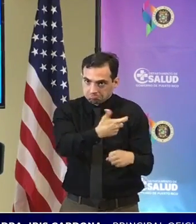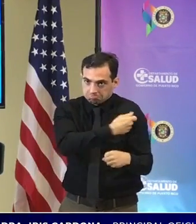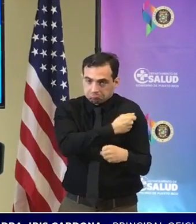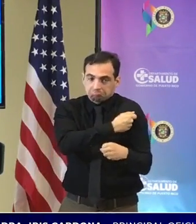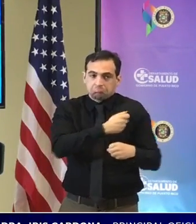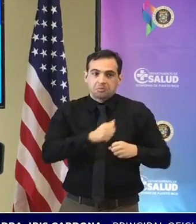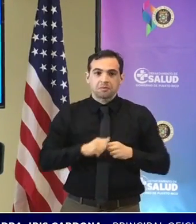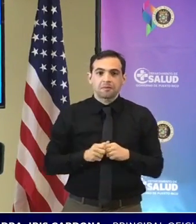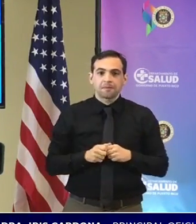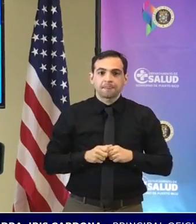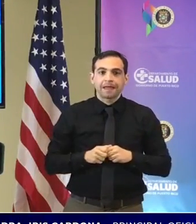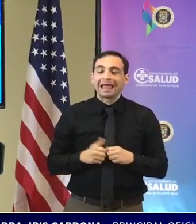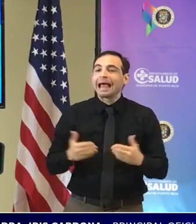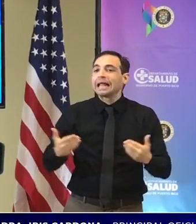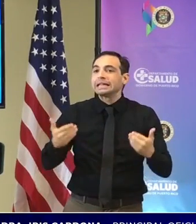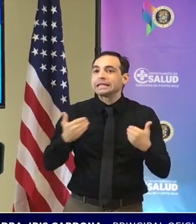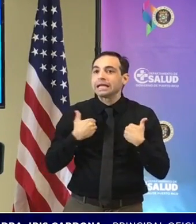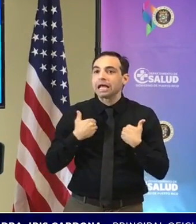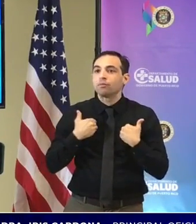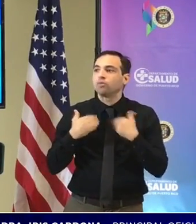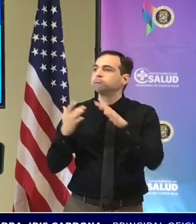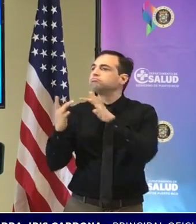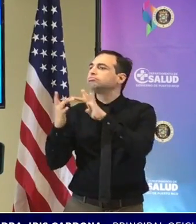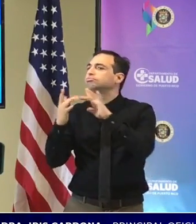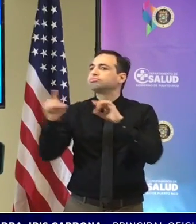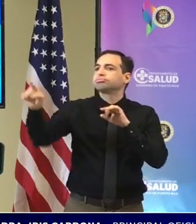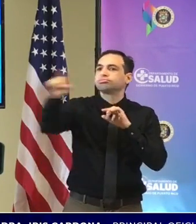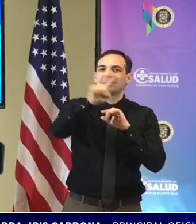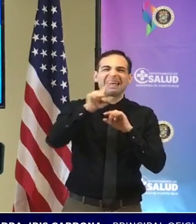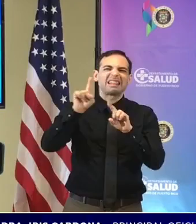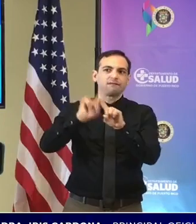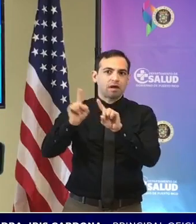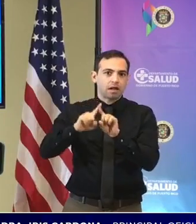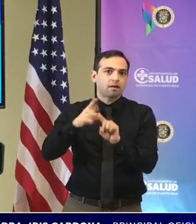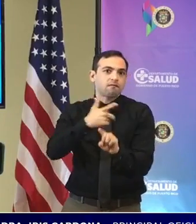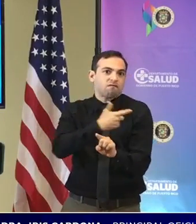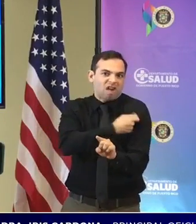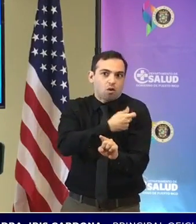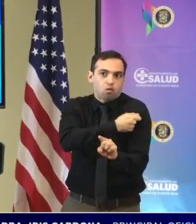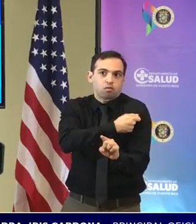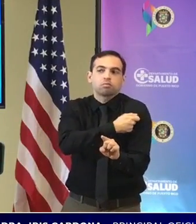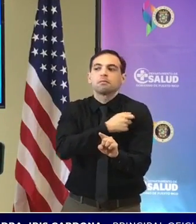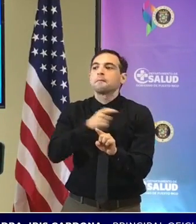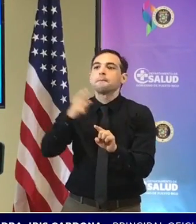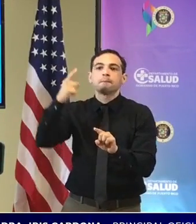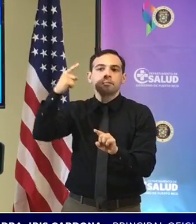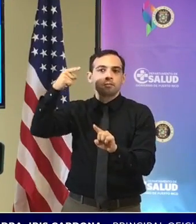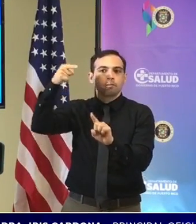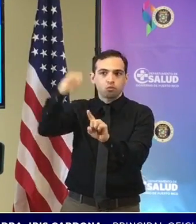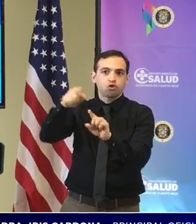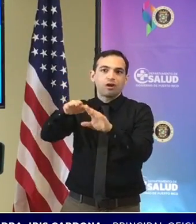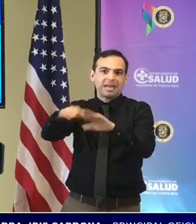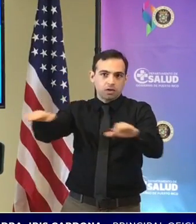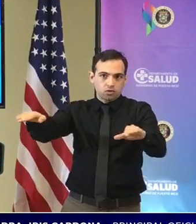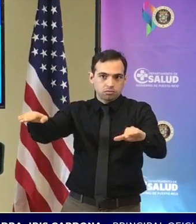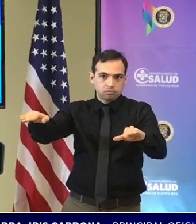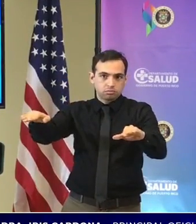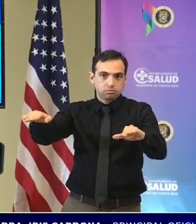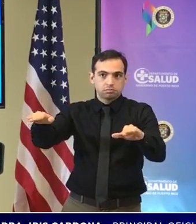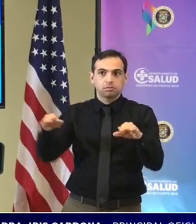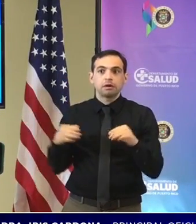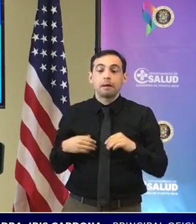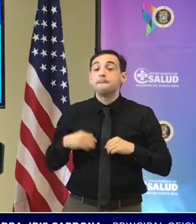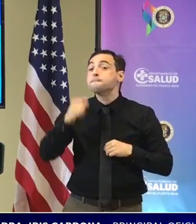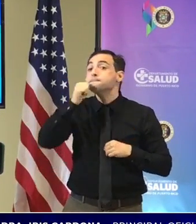una red de proveedores de vacunas contra COVID-19 pediátricas y tenemos para facilitar el proceso mañana